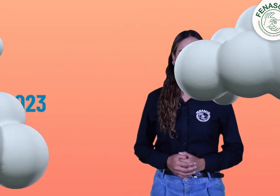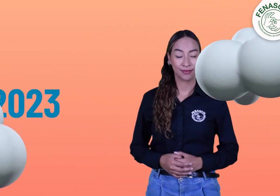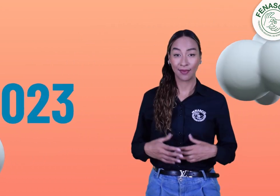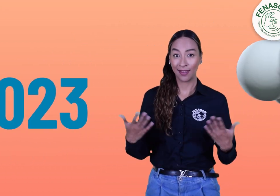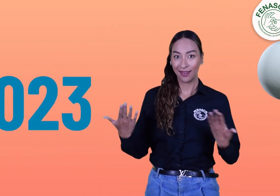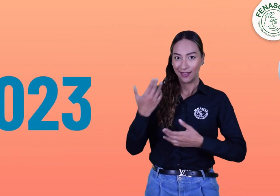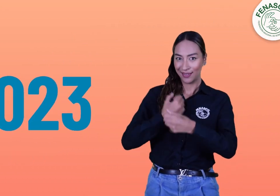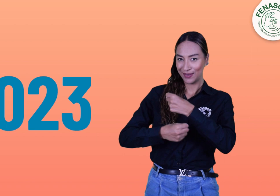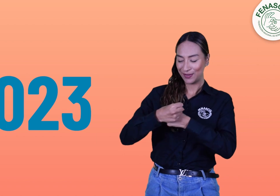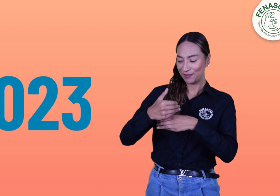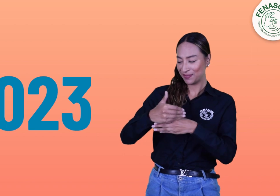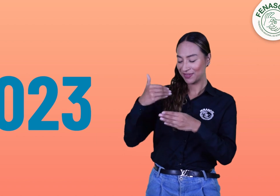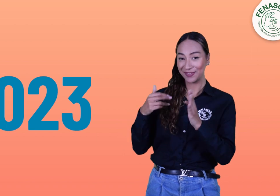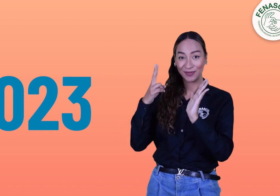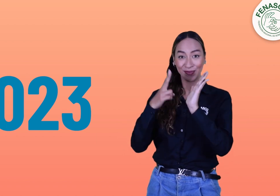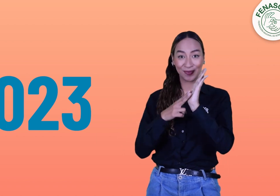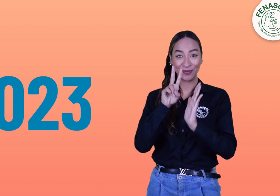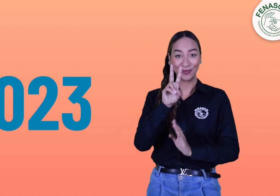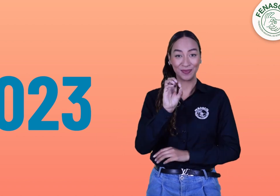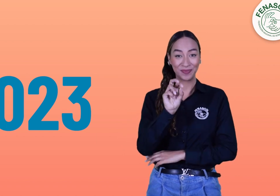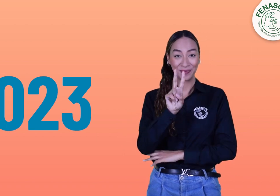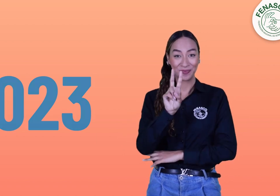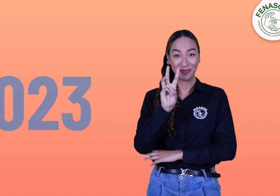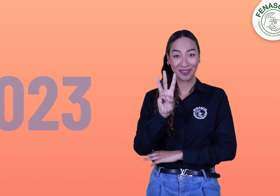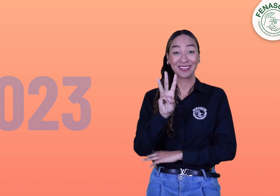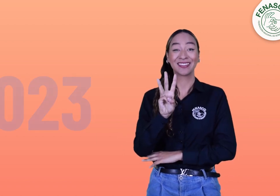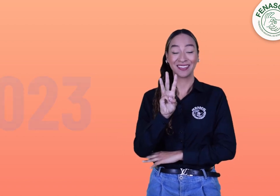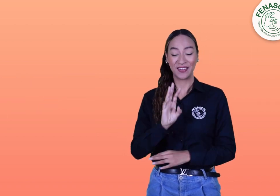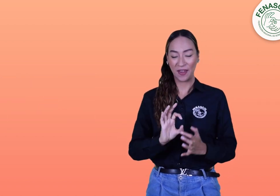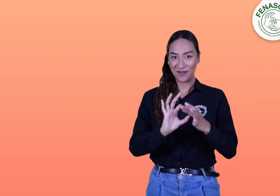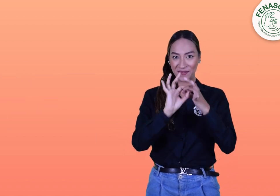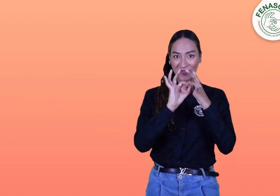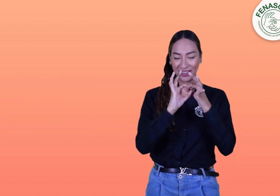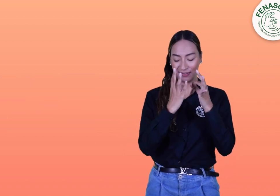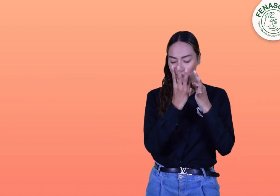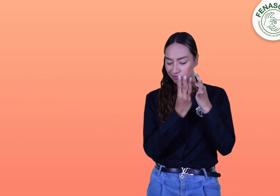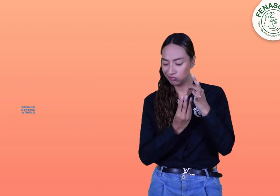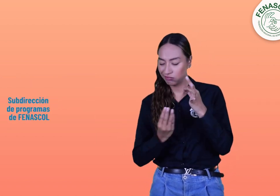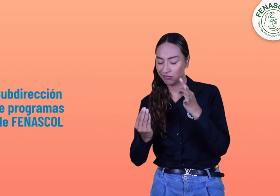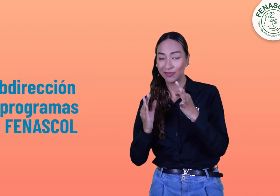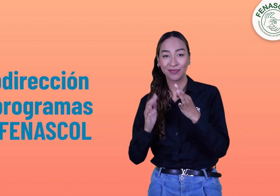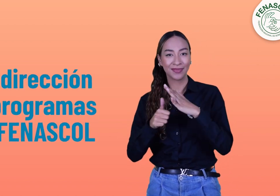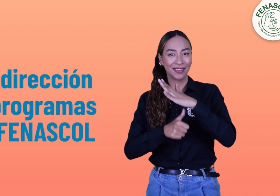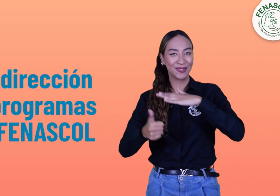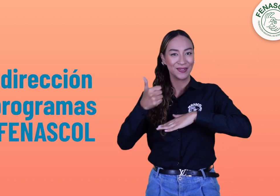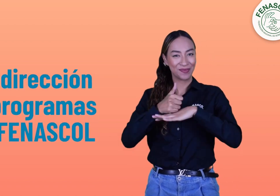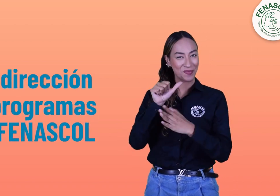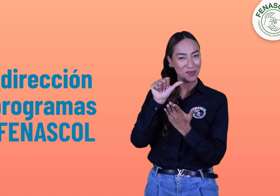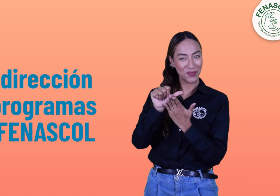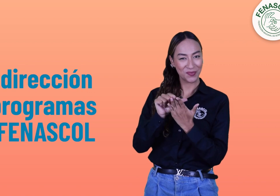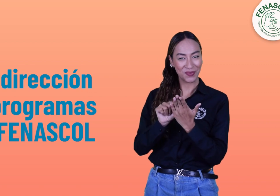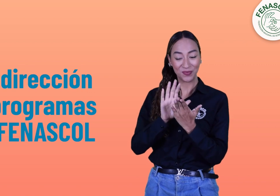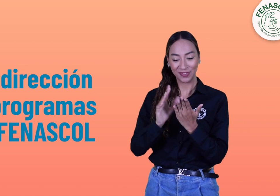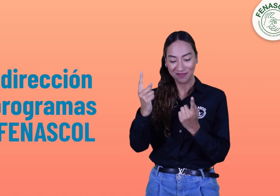En el año 2023, desde la Subdirección de Programas de FENASCOL, el Programa de